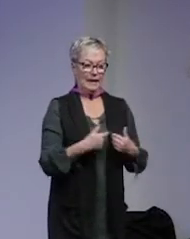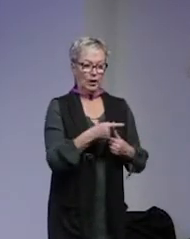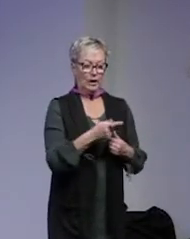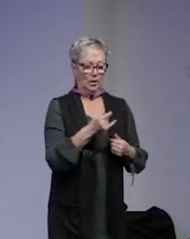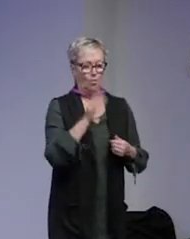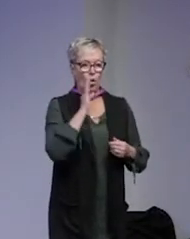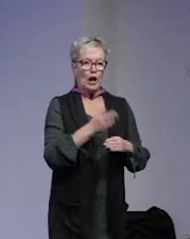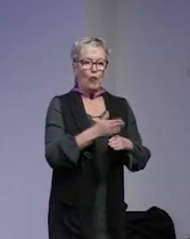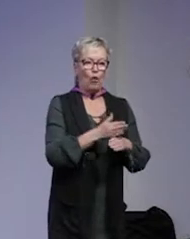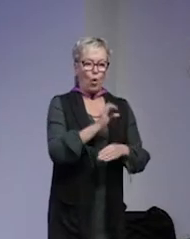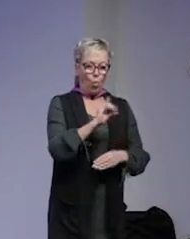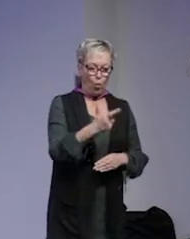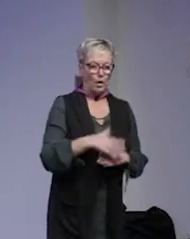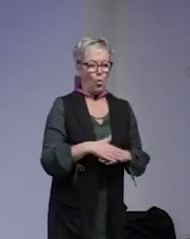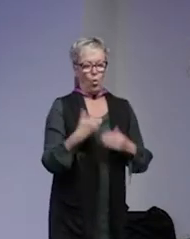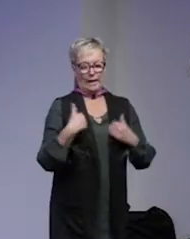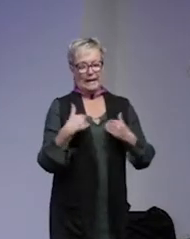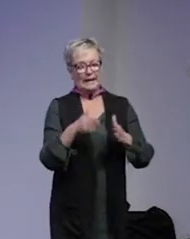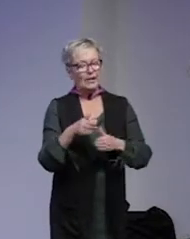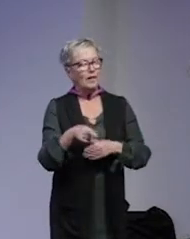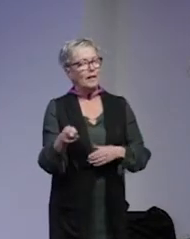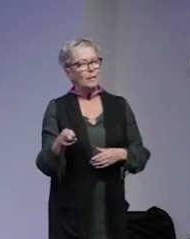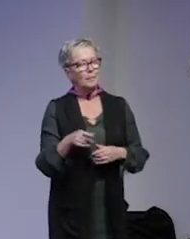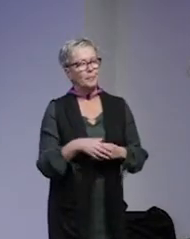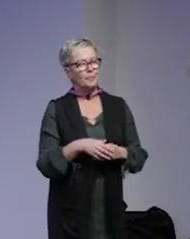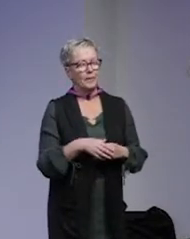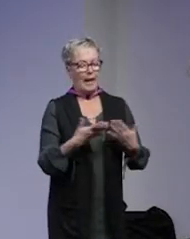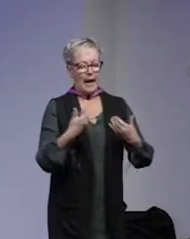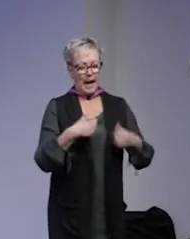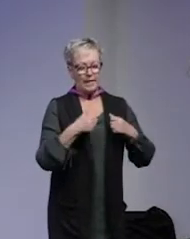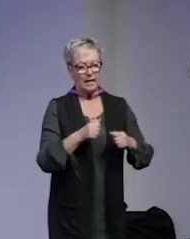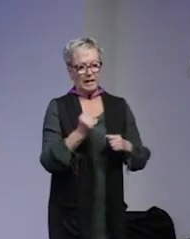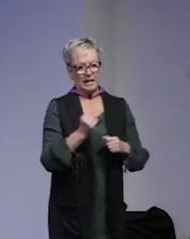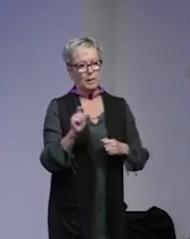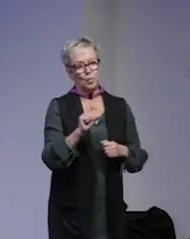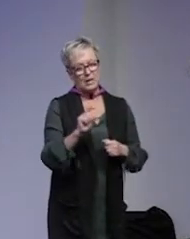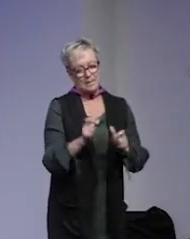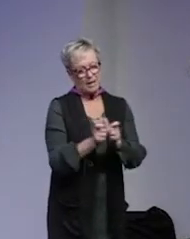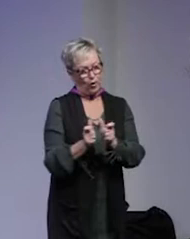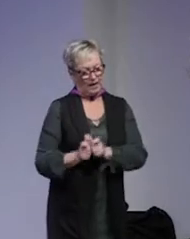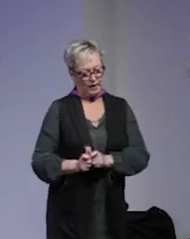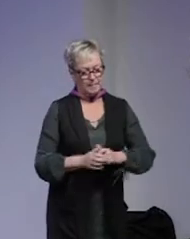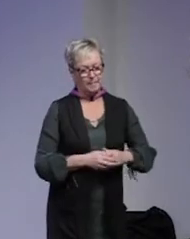förorten och individer som är aktiva i muslimska föreningar.